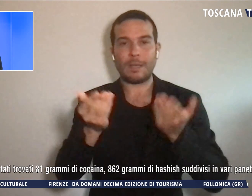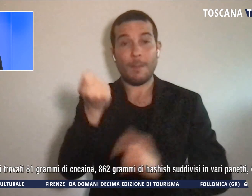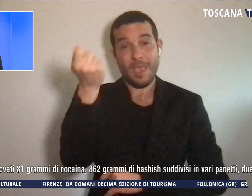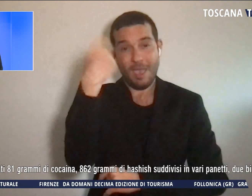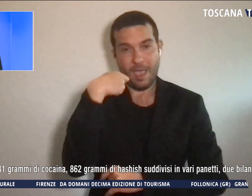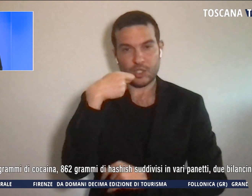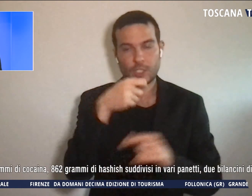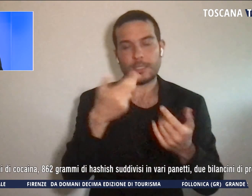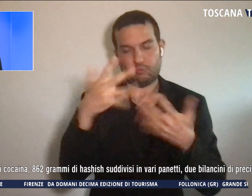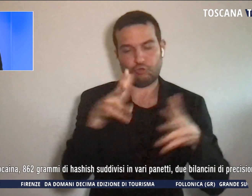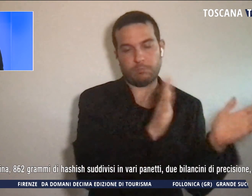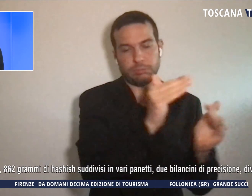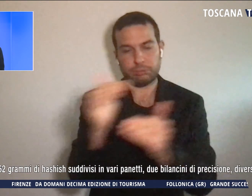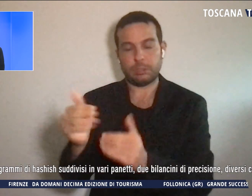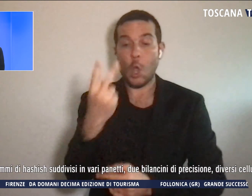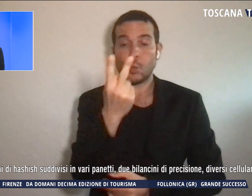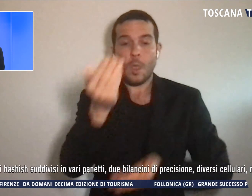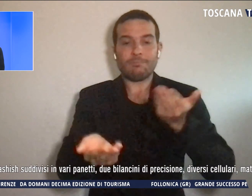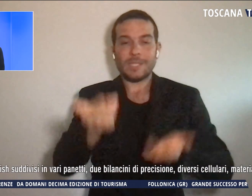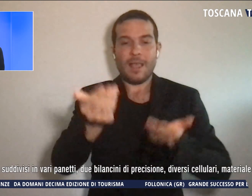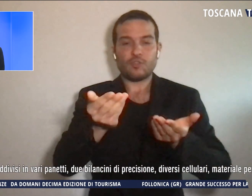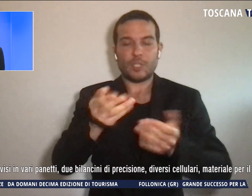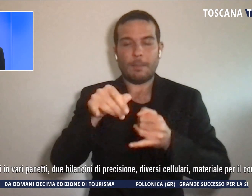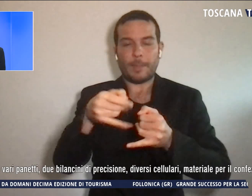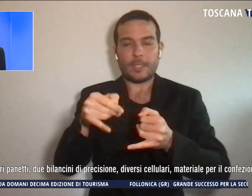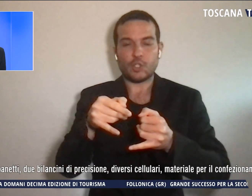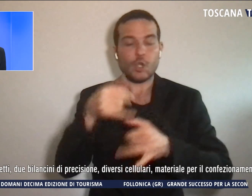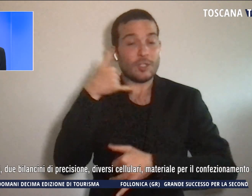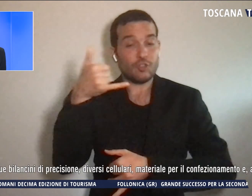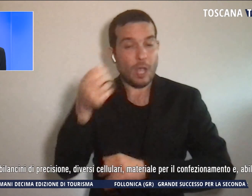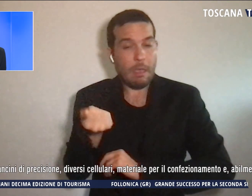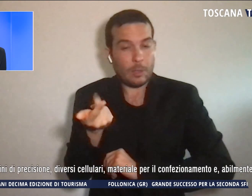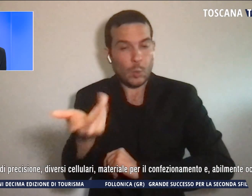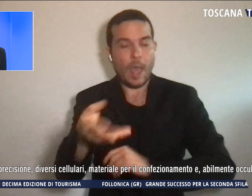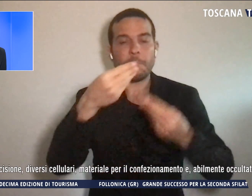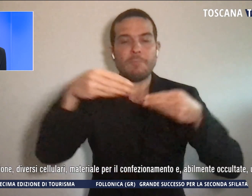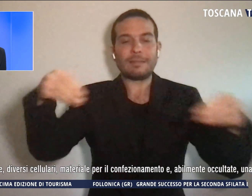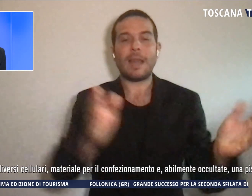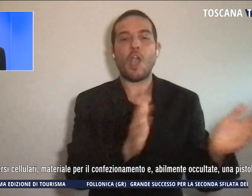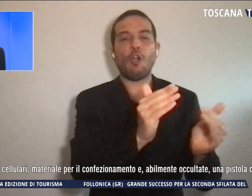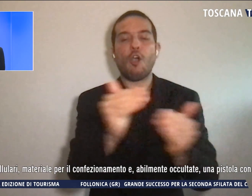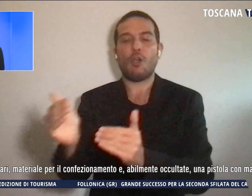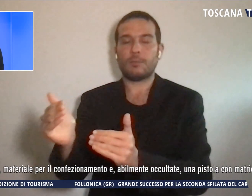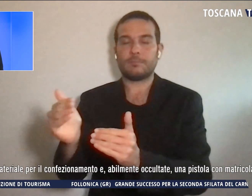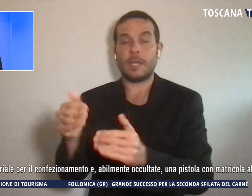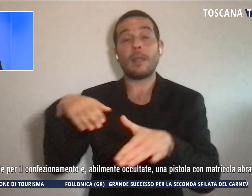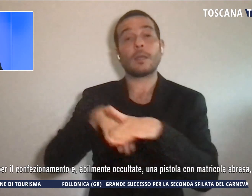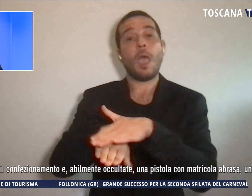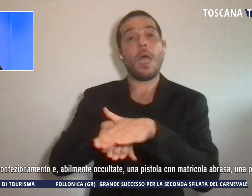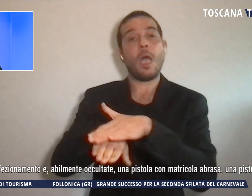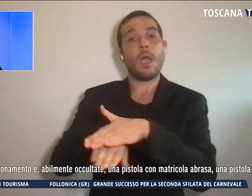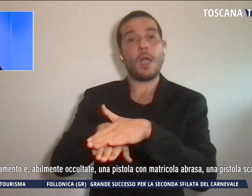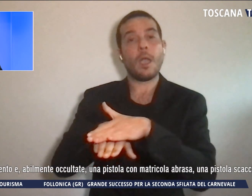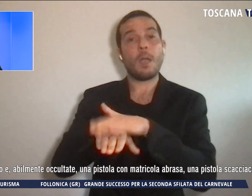panetti, due bilancini di precisione, diversi cellulari, materiali per il confezionamento e abilmente occultati, una pistola